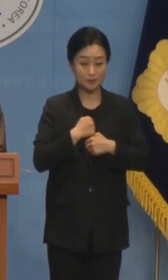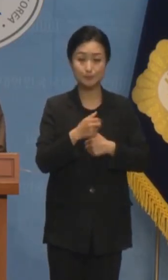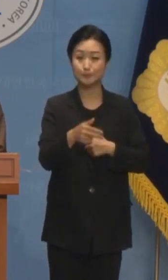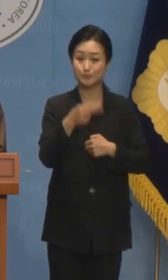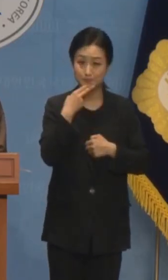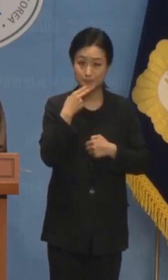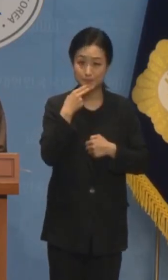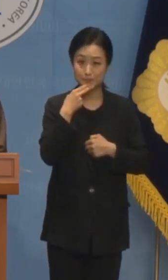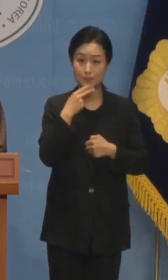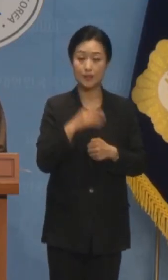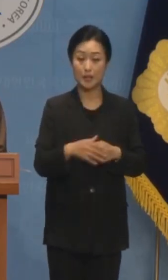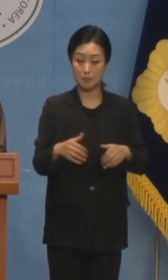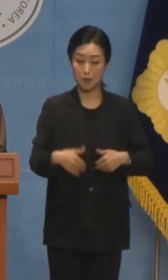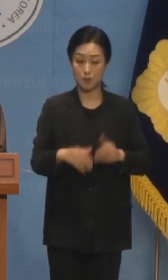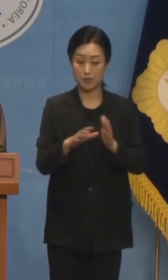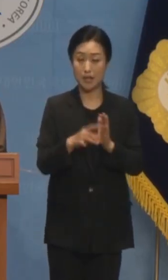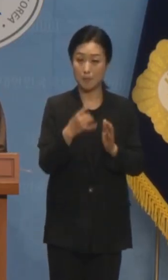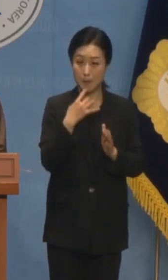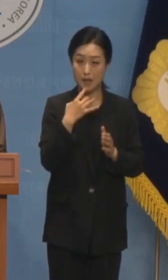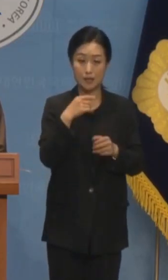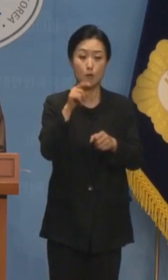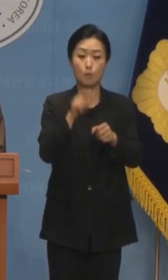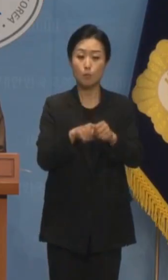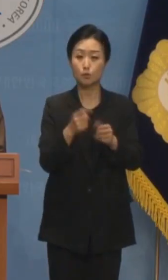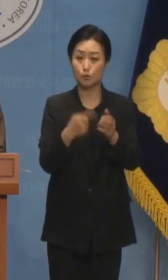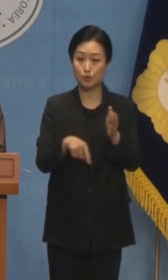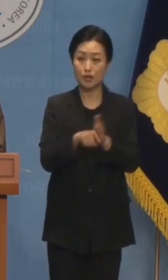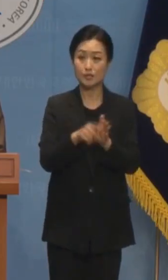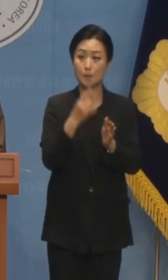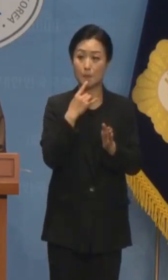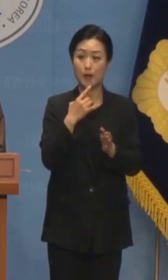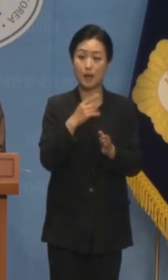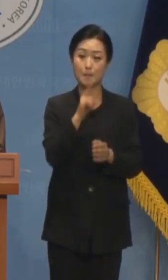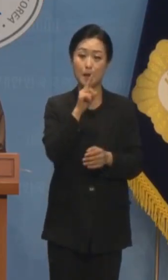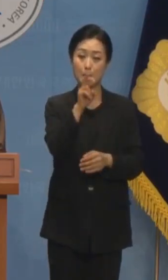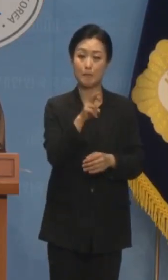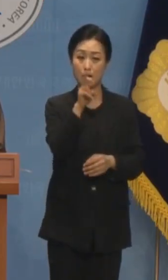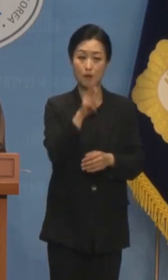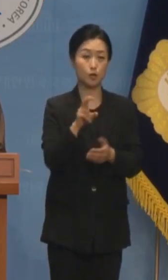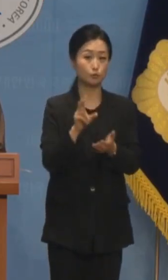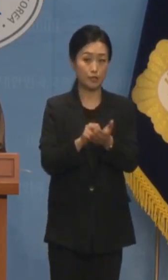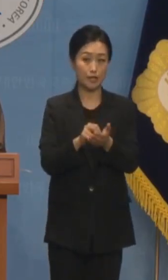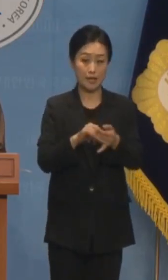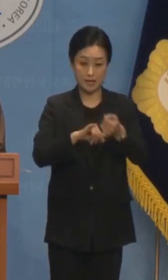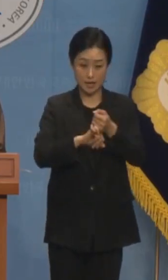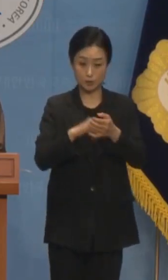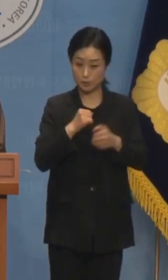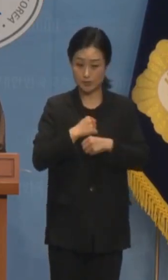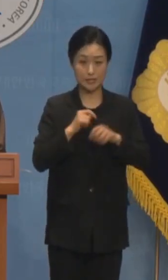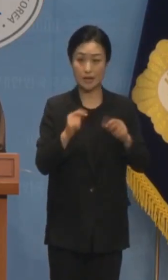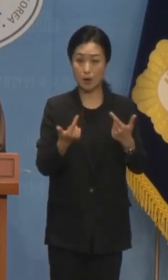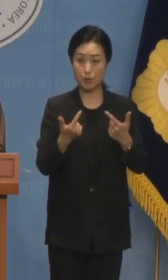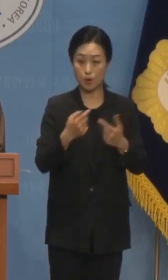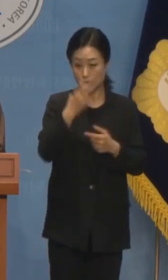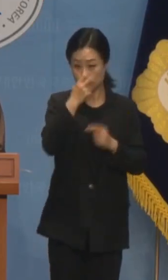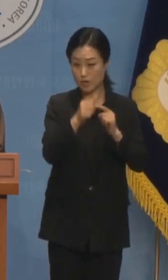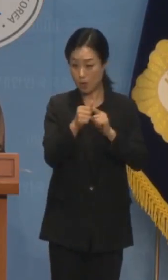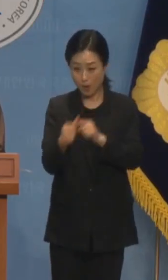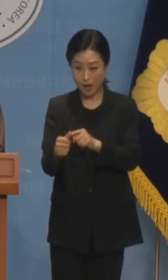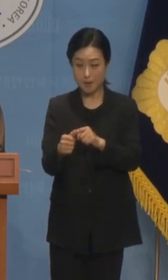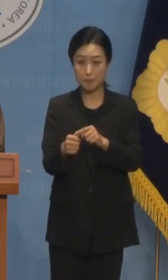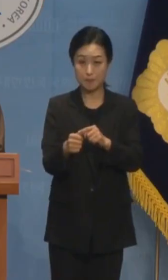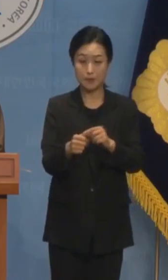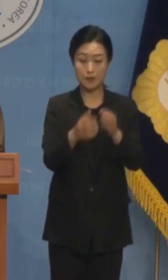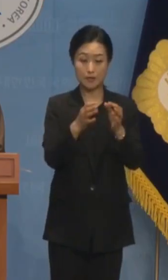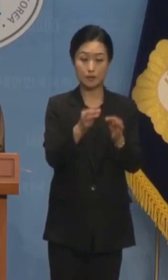않습니다 필요할 때만 목적을 위해 약속을 남발합니다 약속을 지키긴 커녕 수사외합 의혹 당사자인